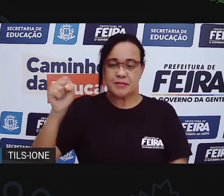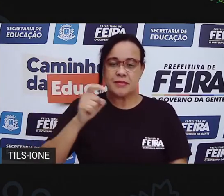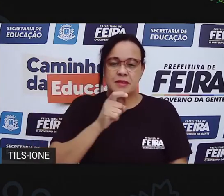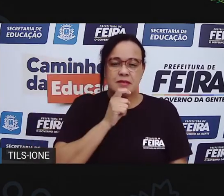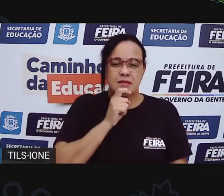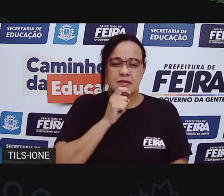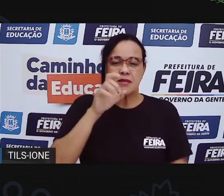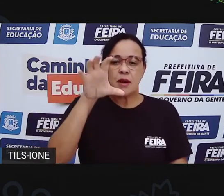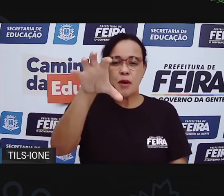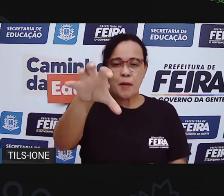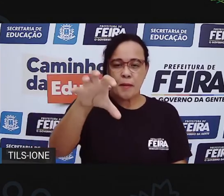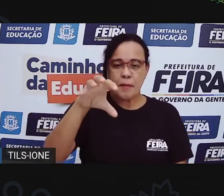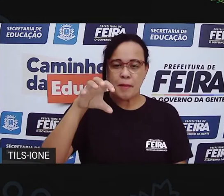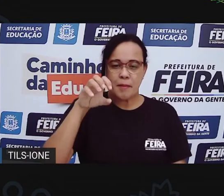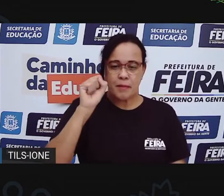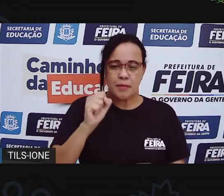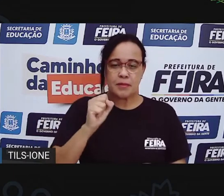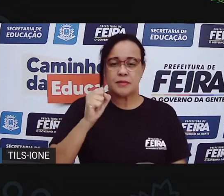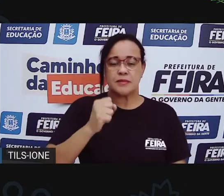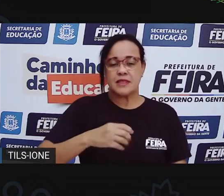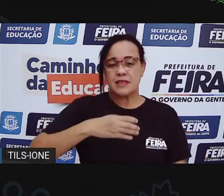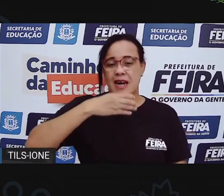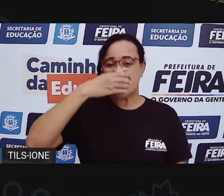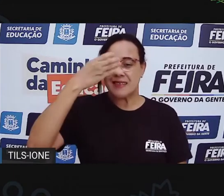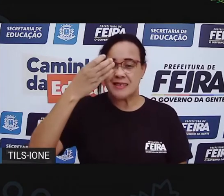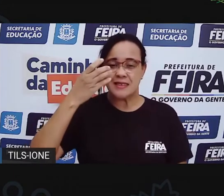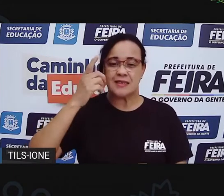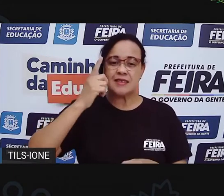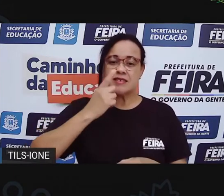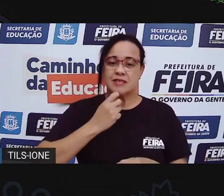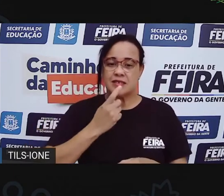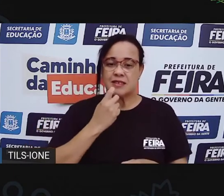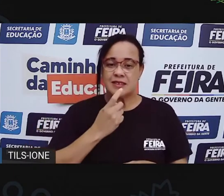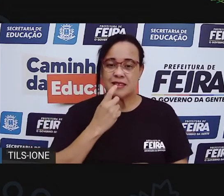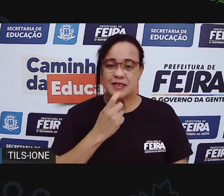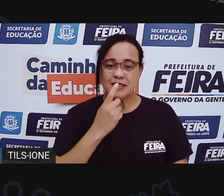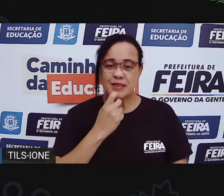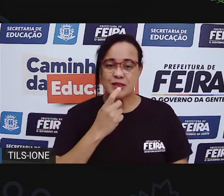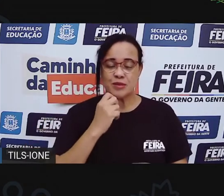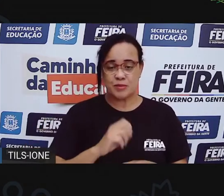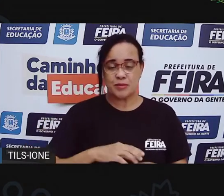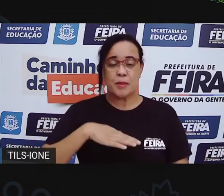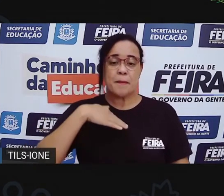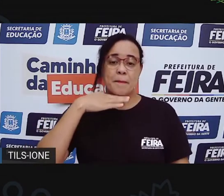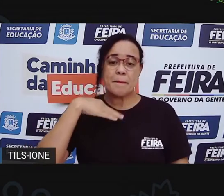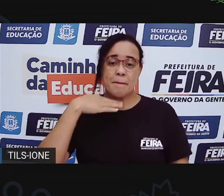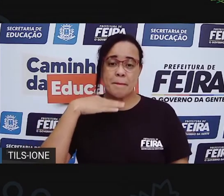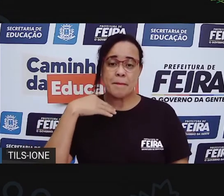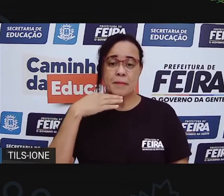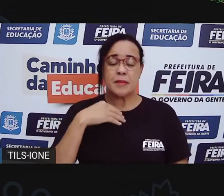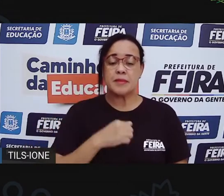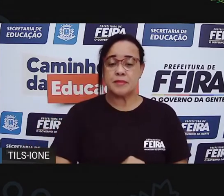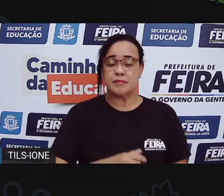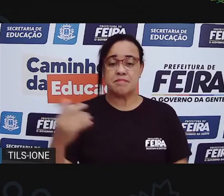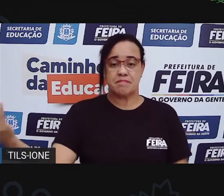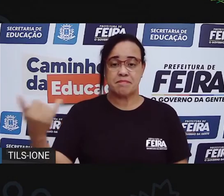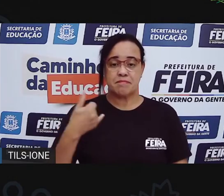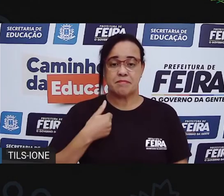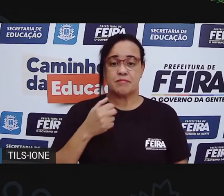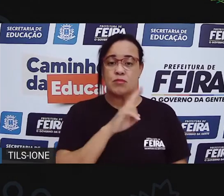uma fruta redondinha, vermelhinha, que minha mãe me disse que o nome dessa fruta é